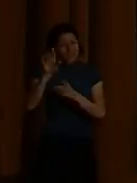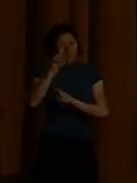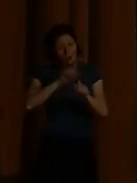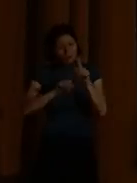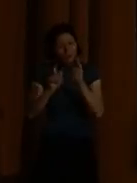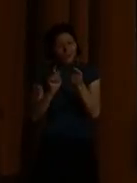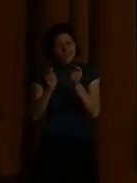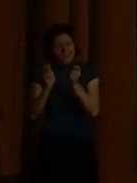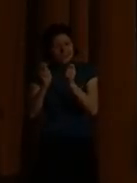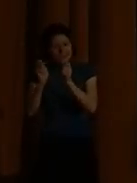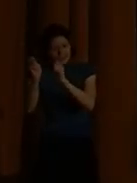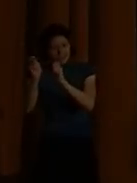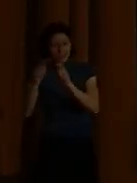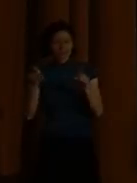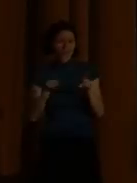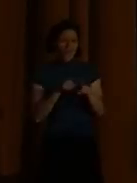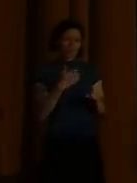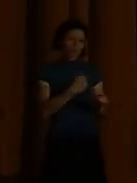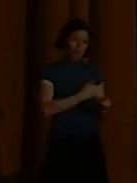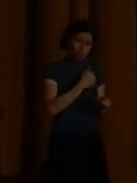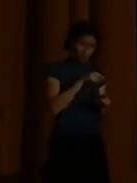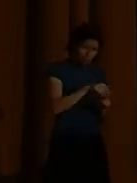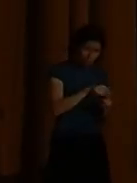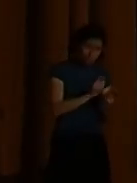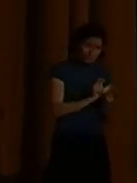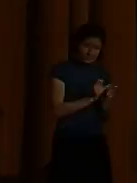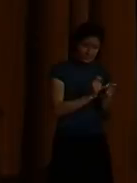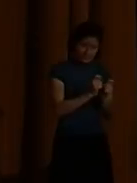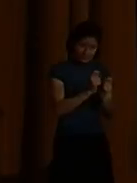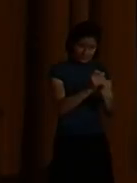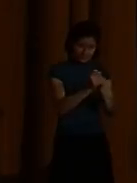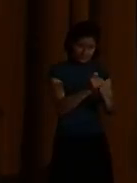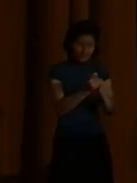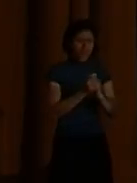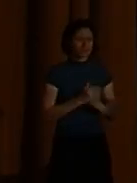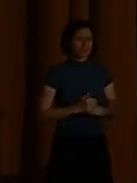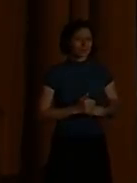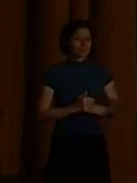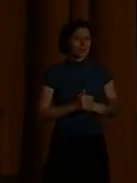Und da merken Sie schon, dass es um inklusive Schulentwicklung geht.